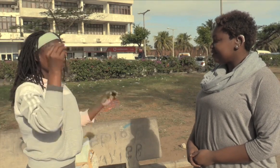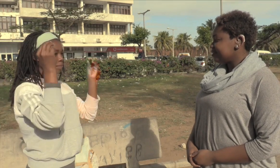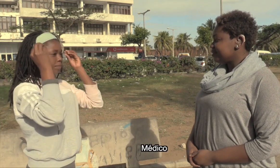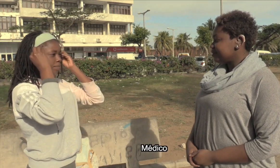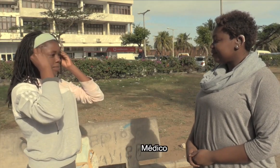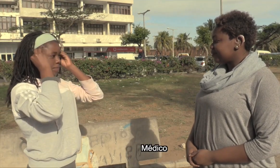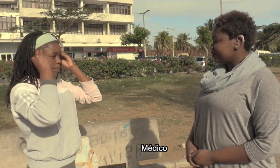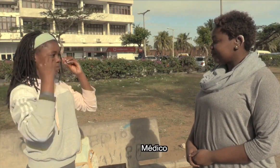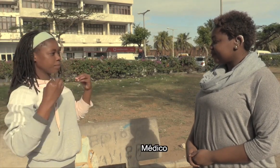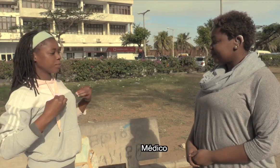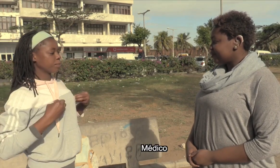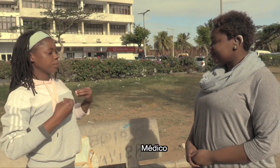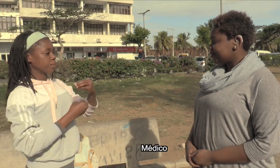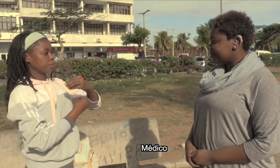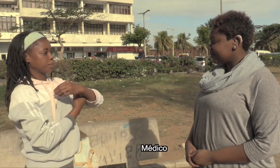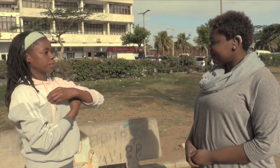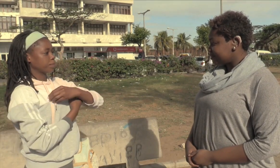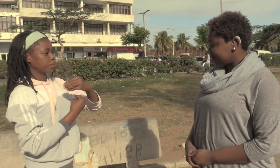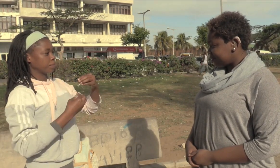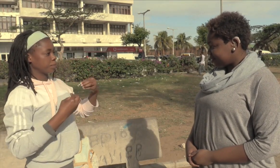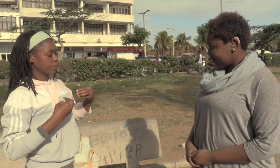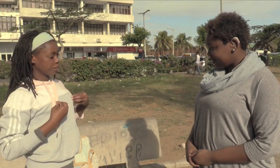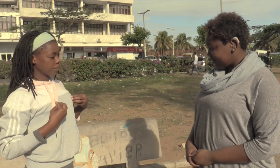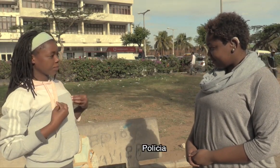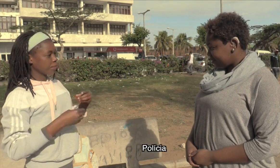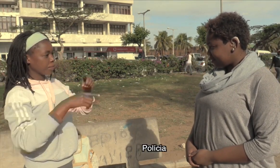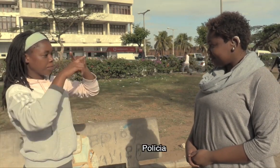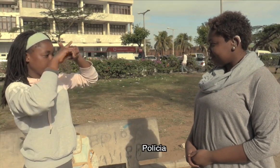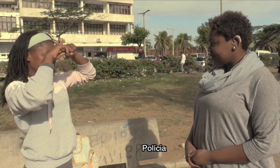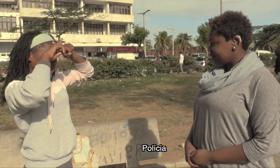Médico. Polícia.